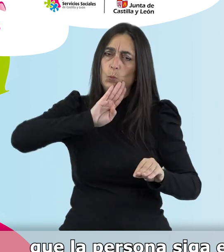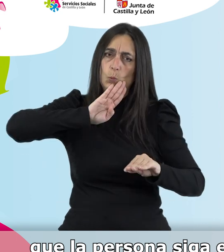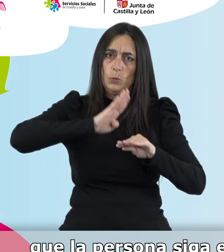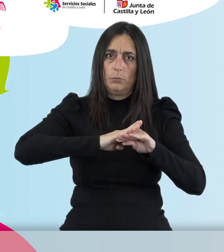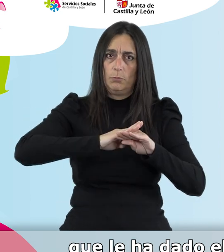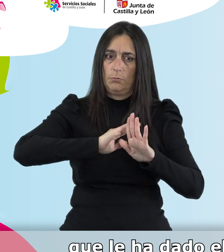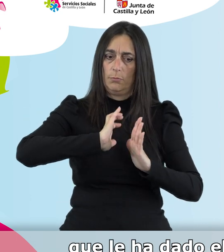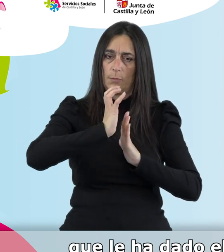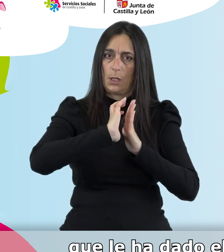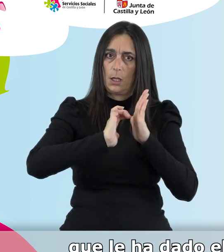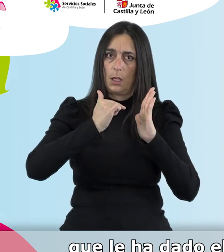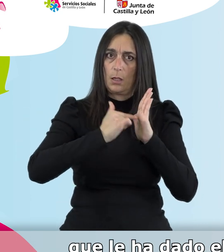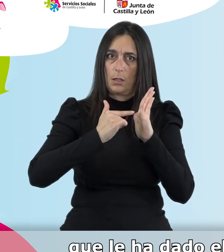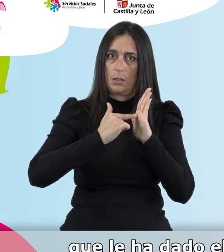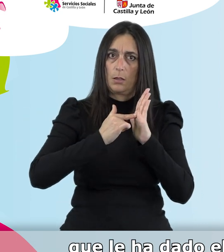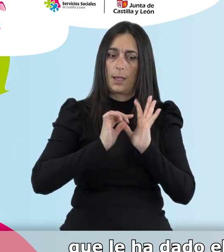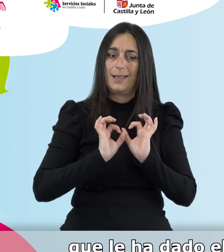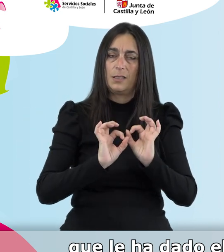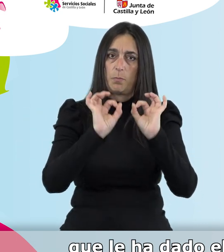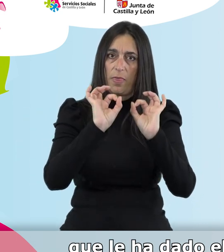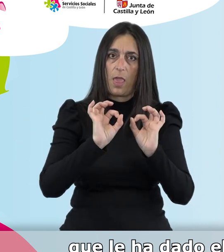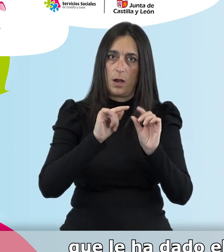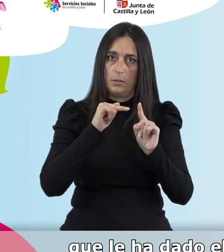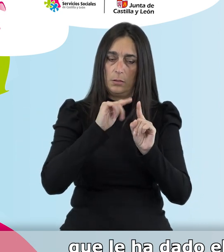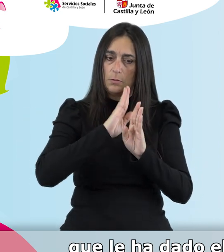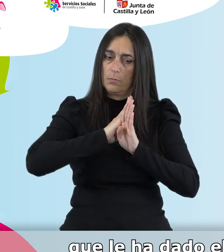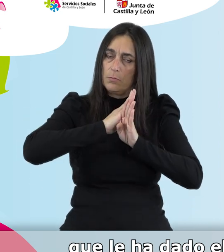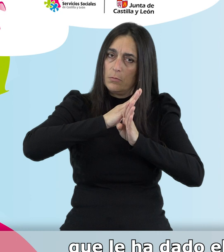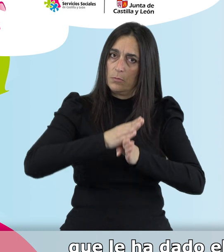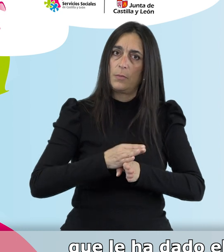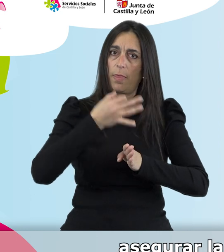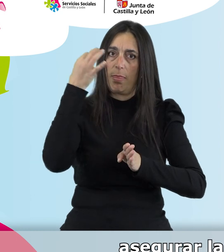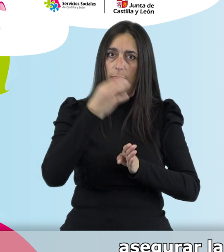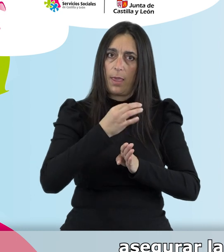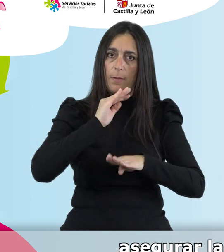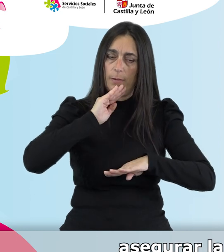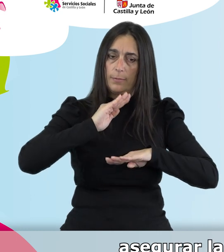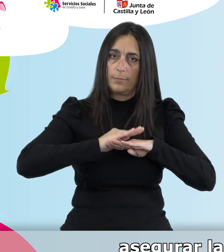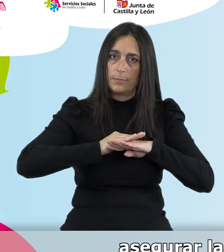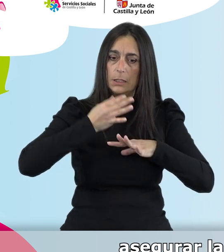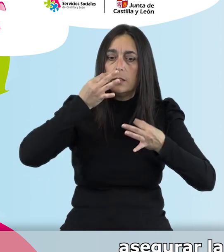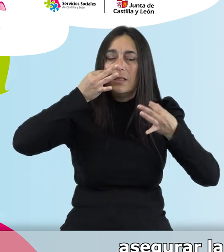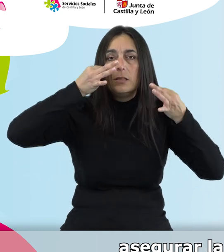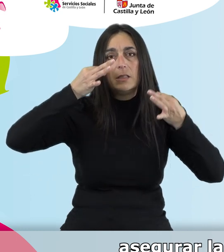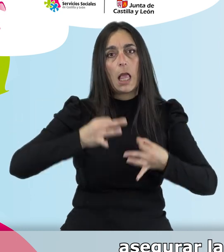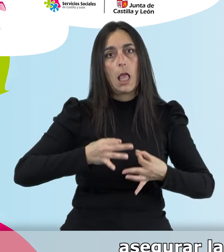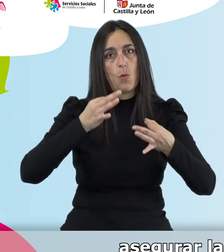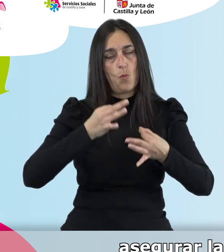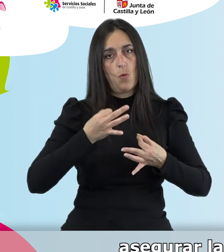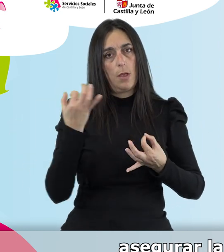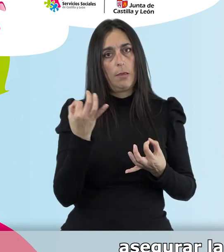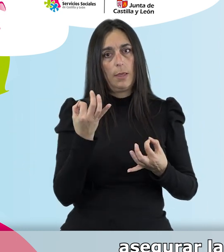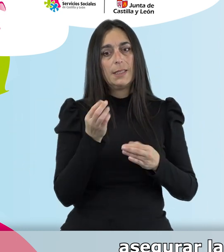esas indicaciones que le ha dado el especialista para, de alguna manera, asegurar la